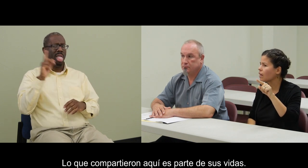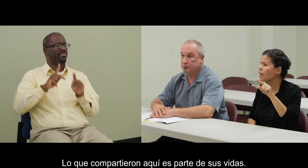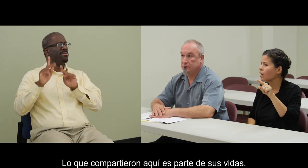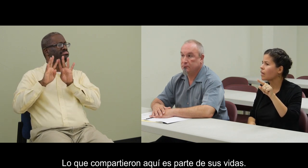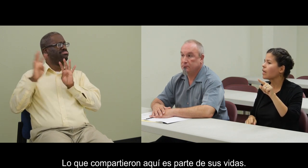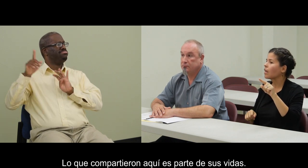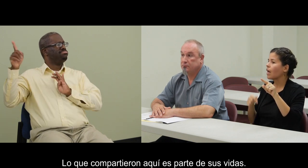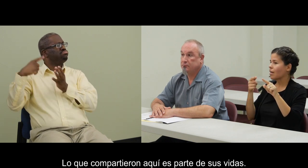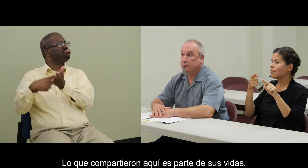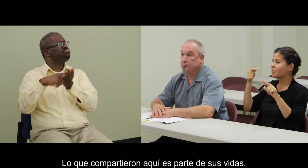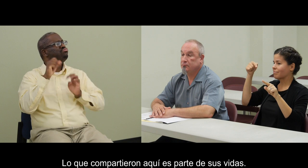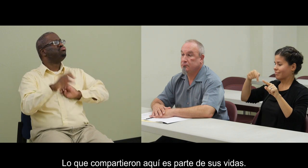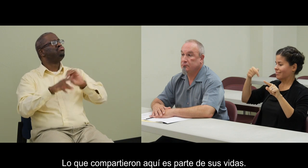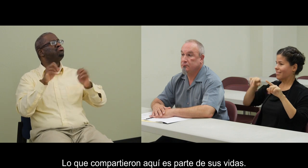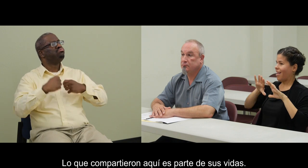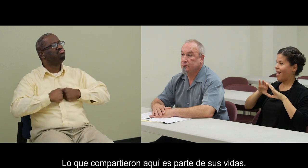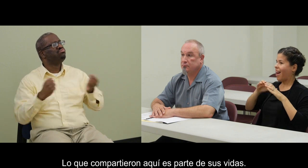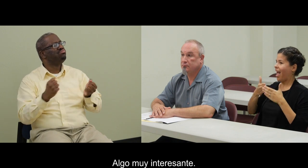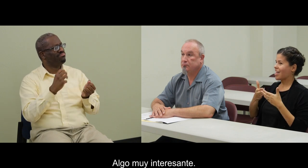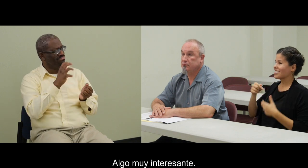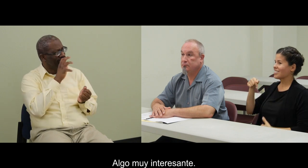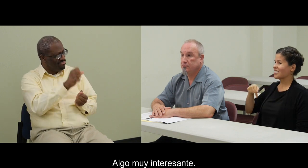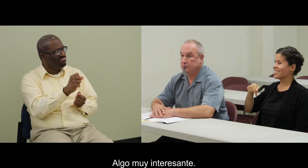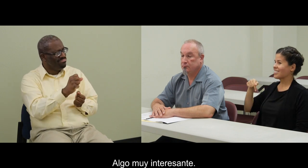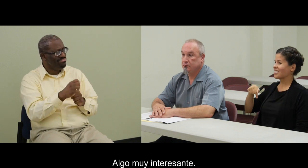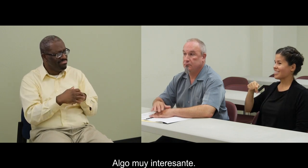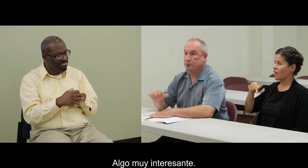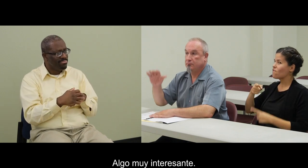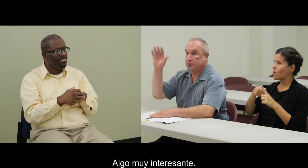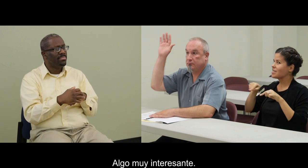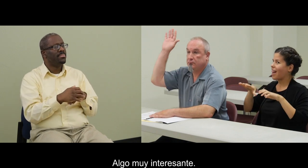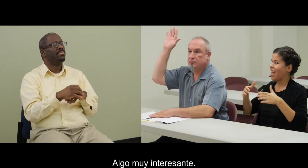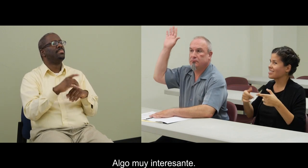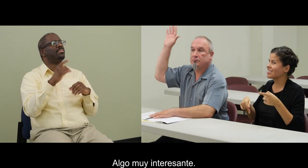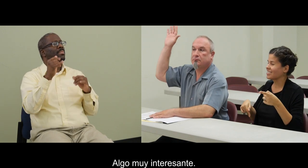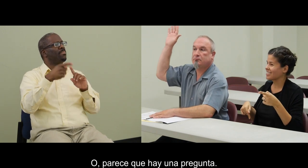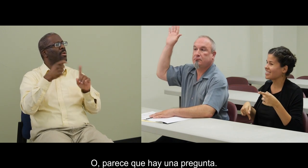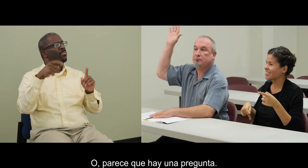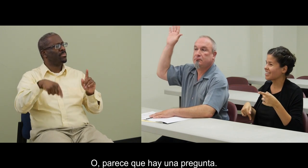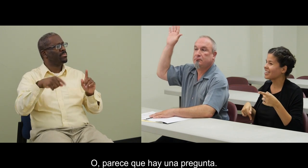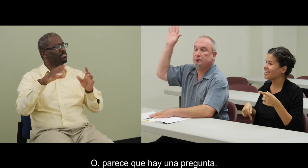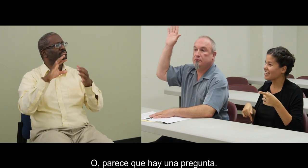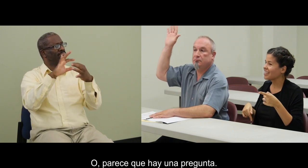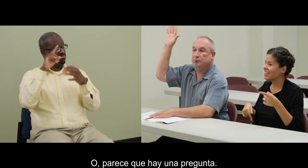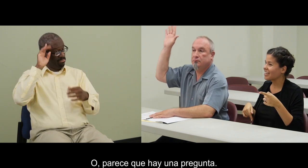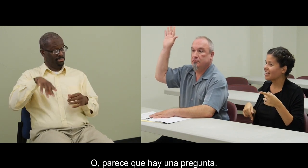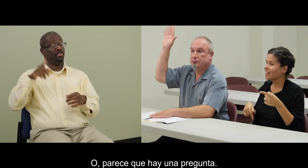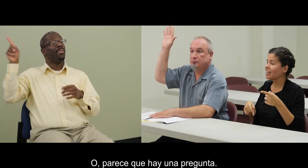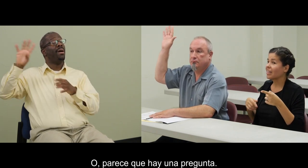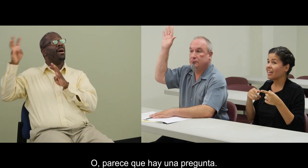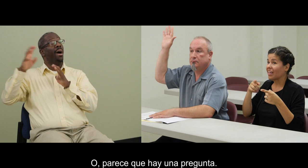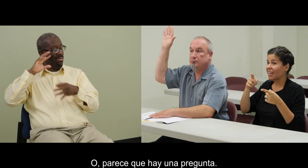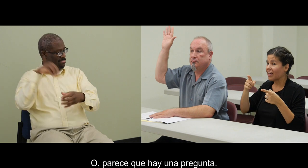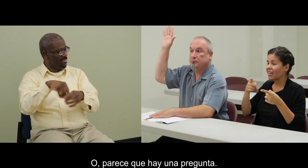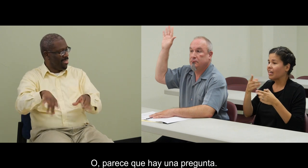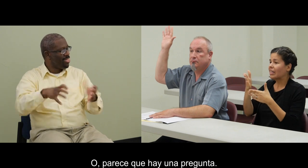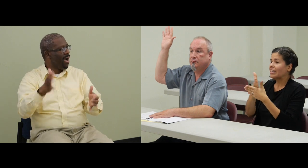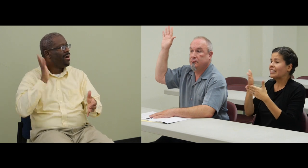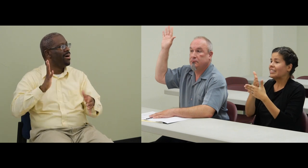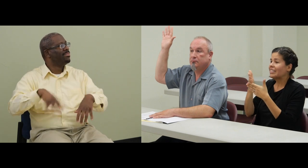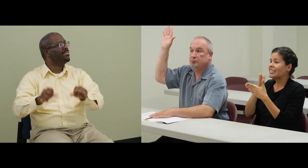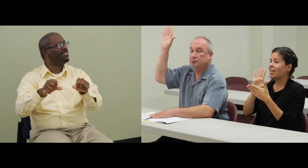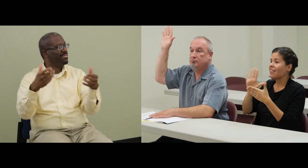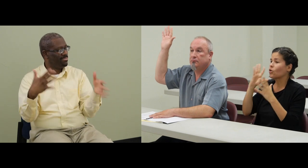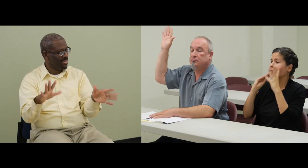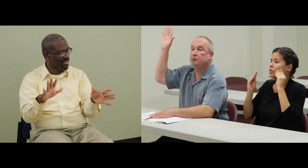compartieron aquí es parte de sus vidas. Algo muy interesante. Oh, parece que hay una pregunta.